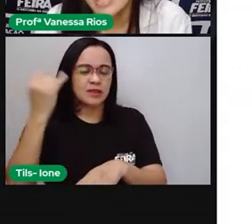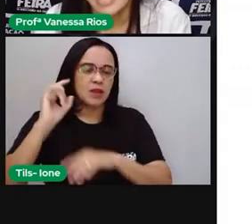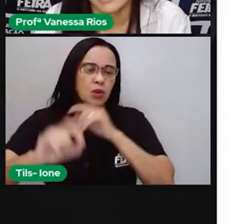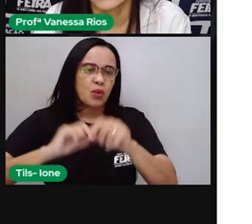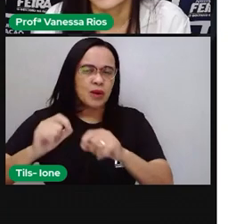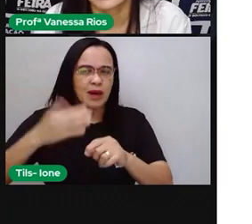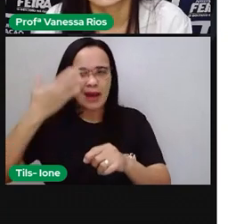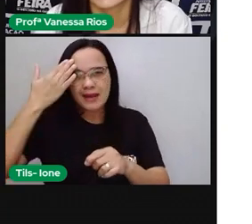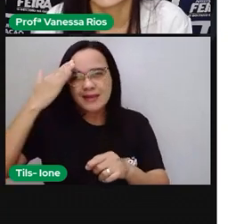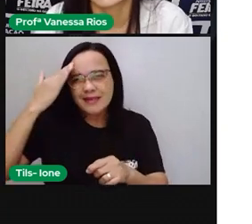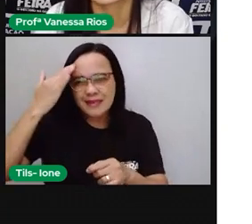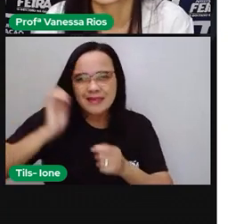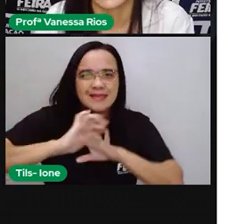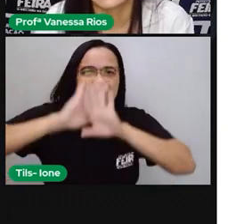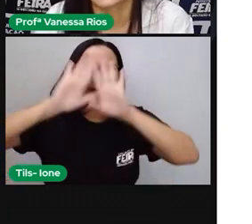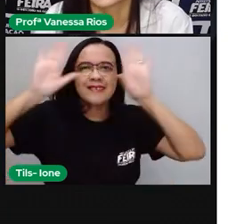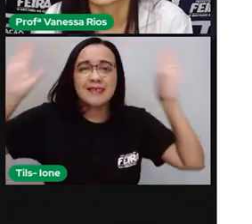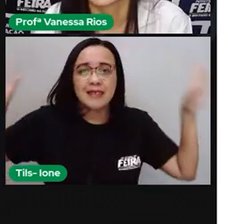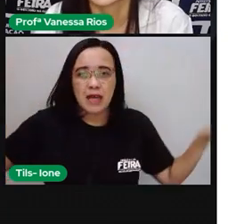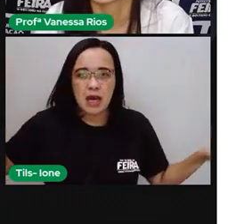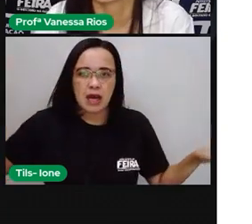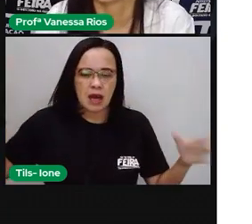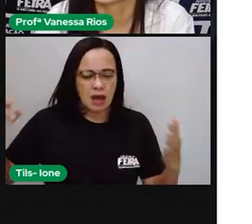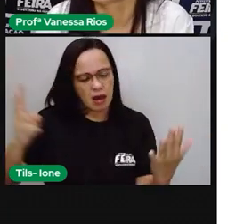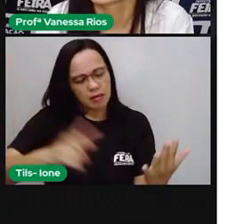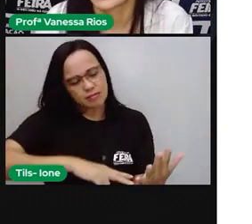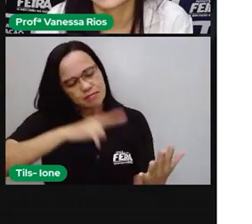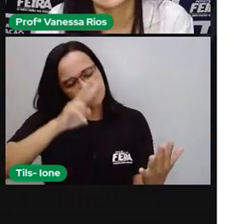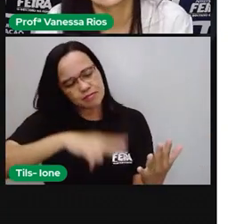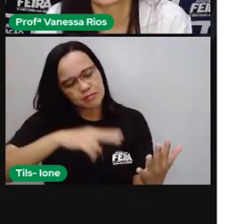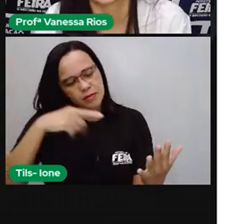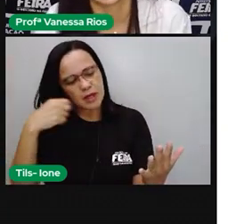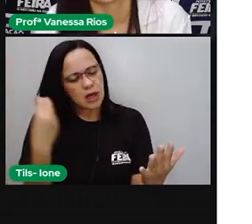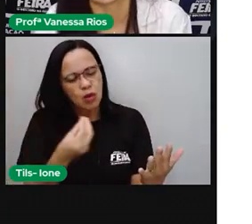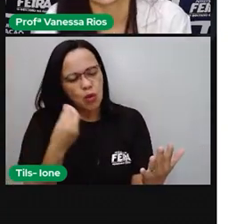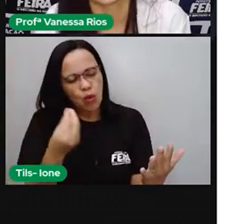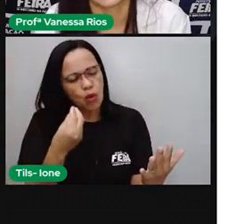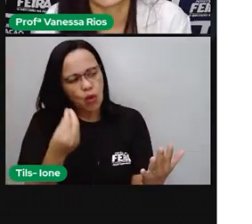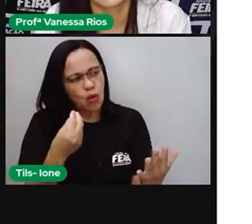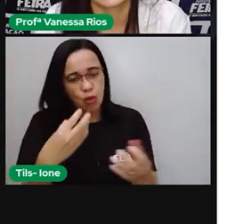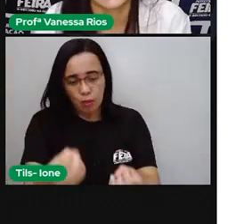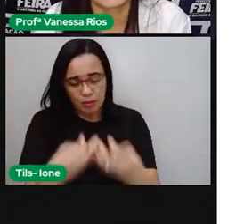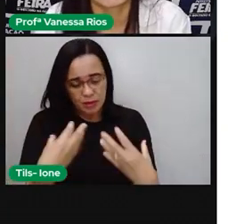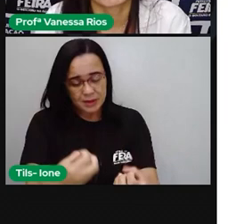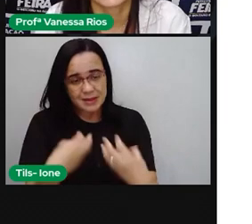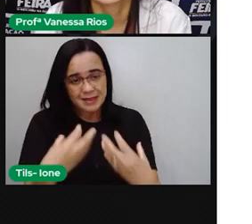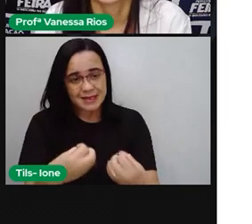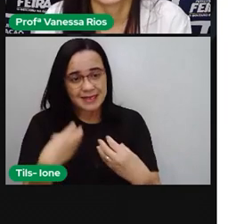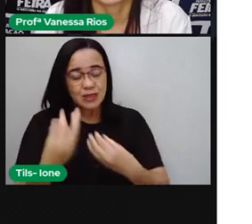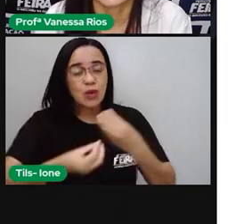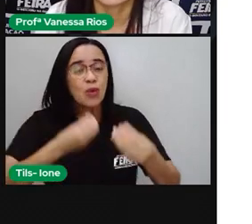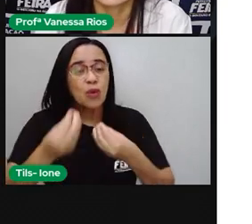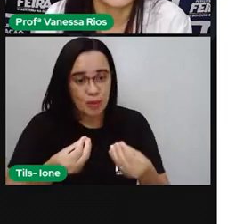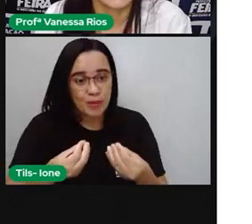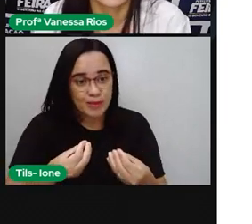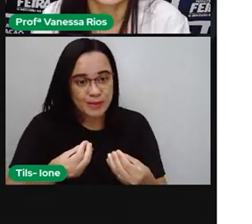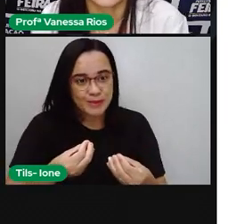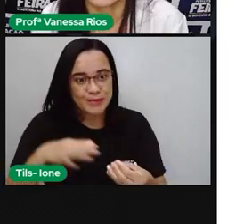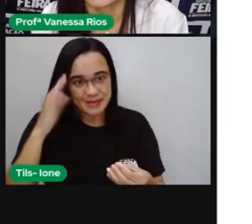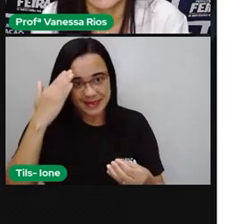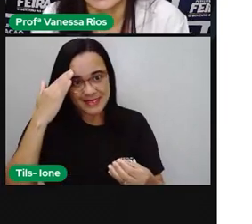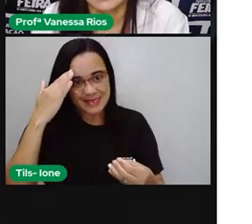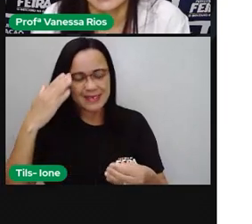livro, é compreender a mensagem, o conhecimento que aquele livro está trazendo para você. Então, não